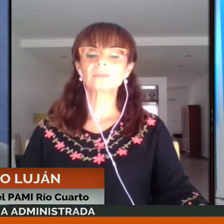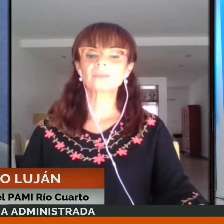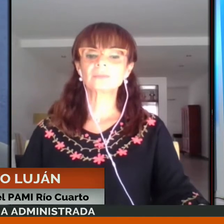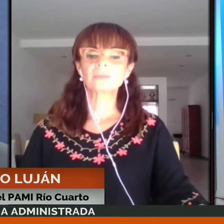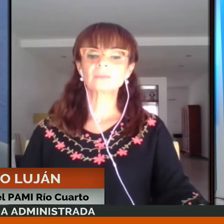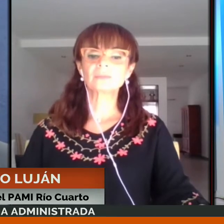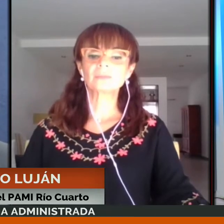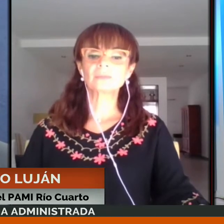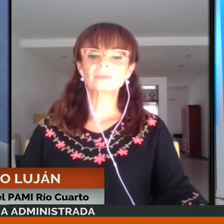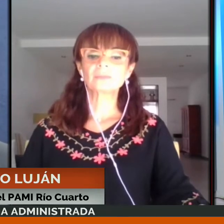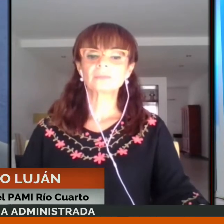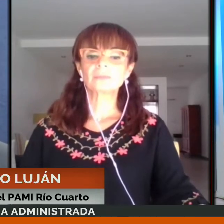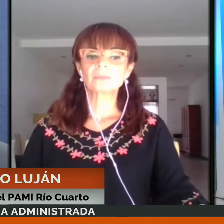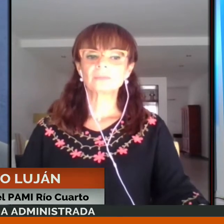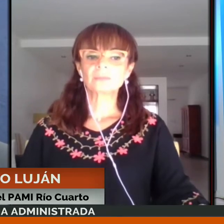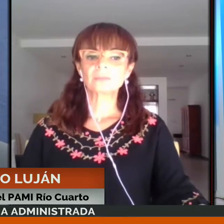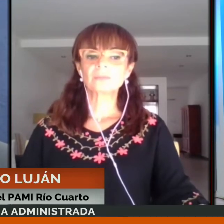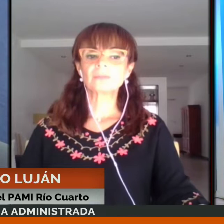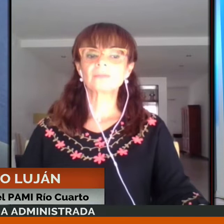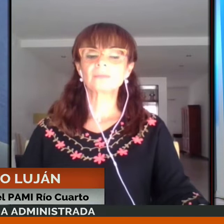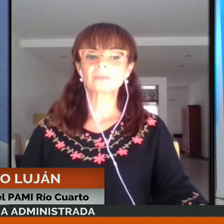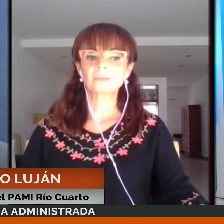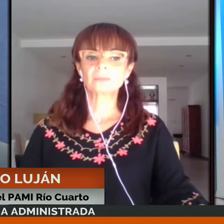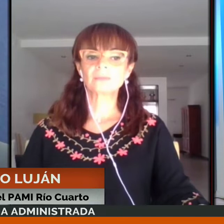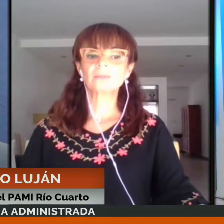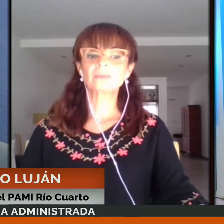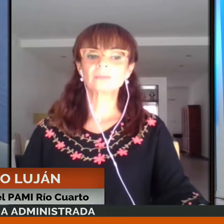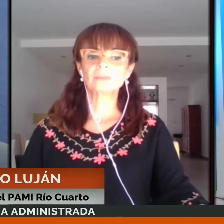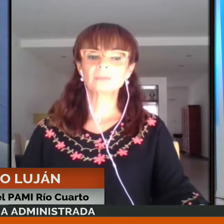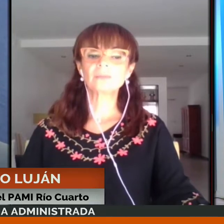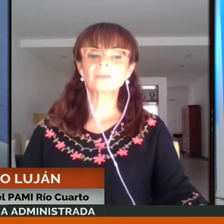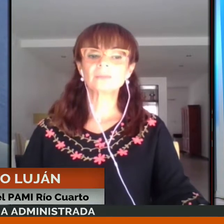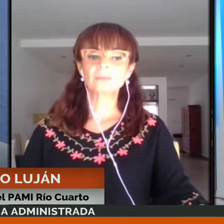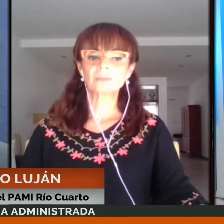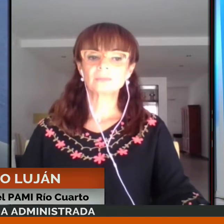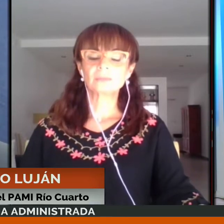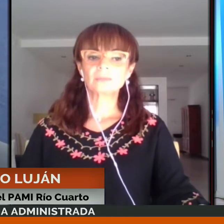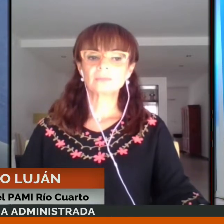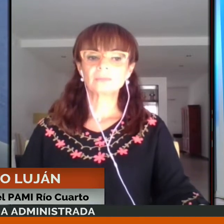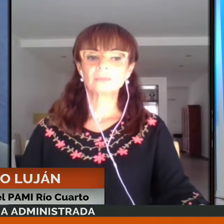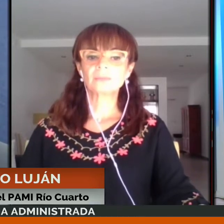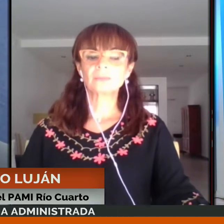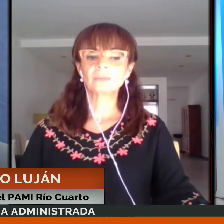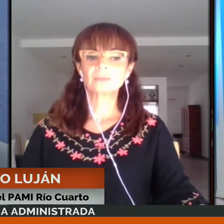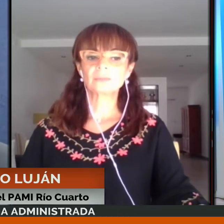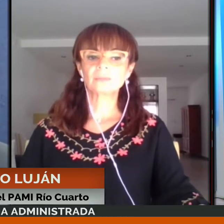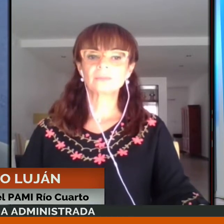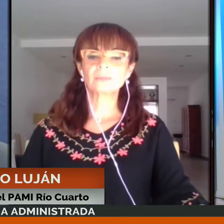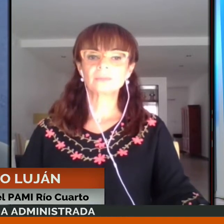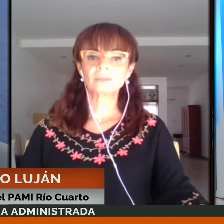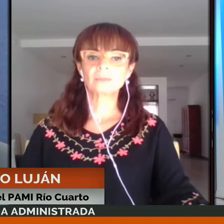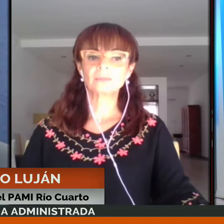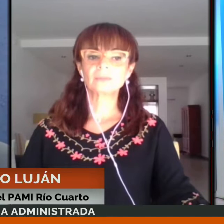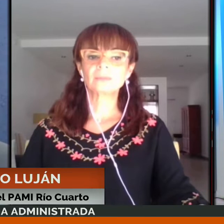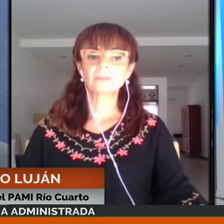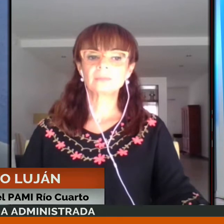personas que con mayor virulencia atacan este virus, que son los adultos mayores. Así que contento hoy que ya el programa sea una realidad y que ya